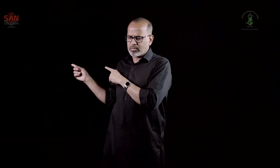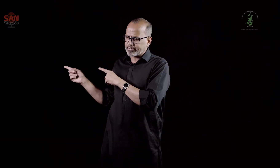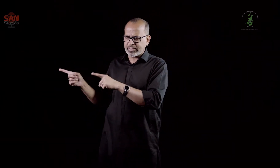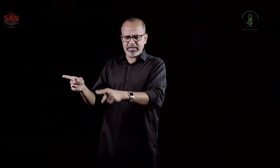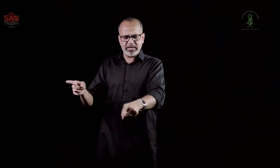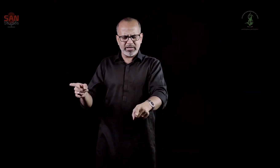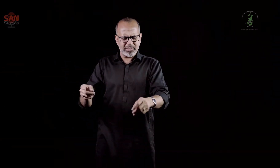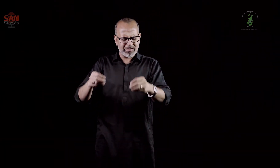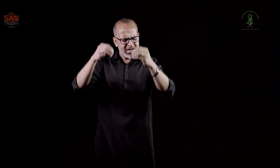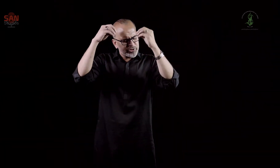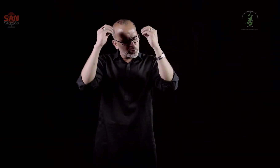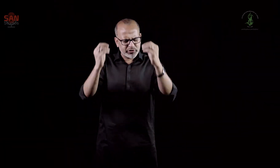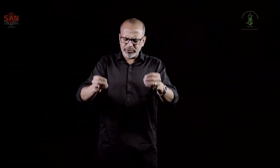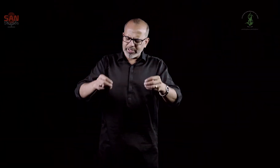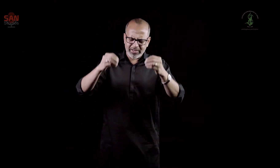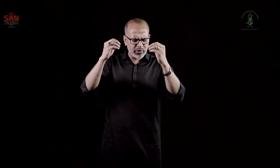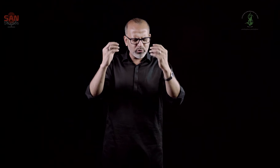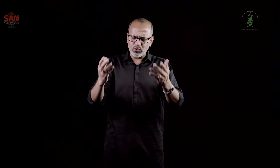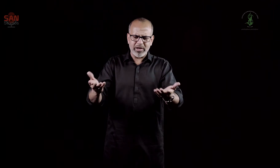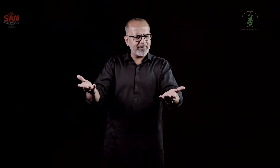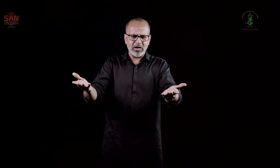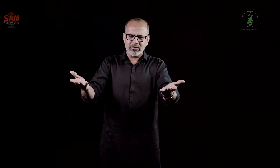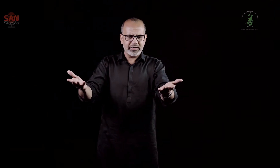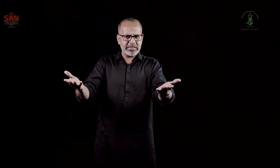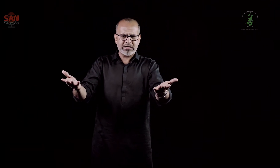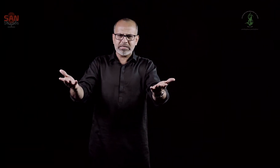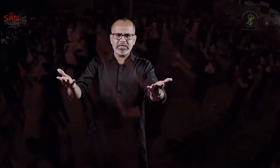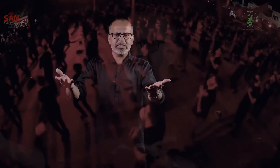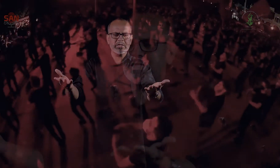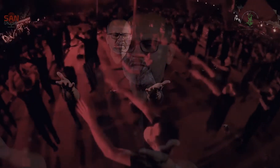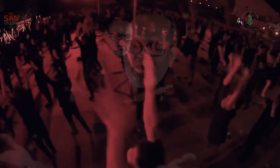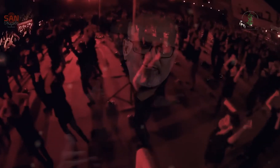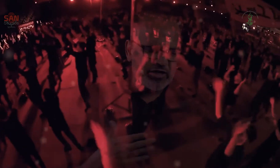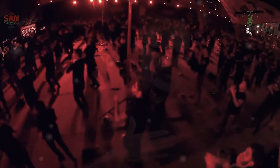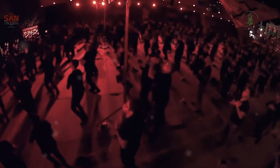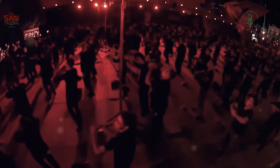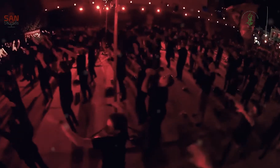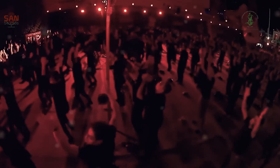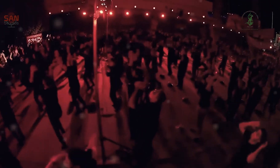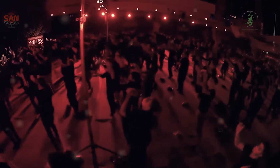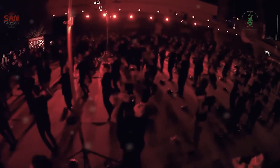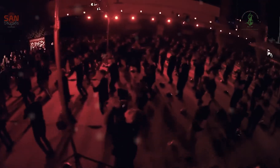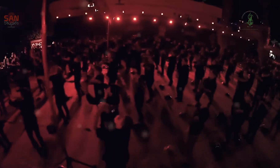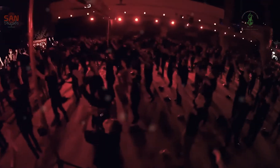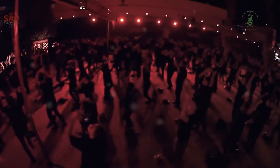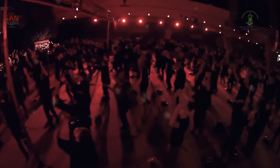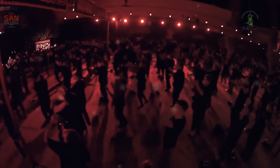تیرے ٹکڑے ہوئے بھائی پیزا نے خبر